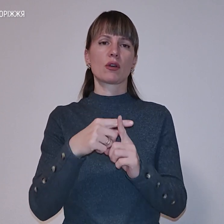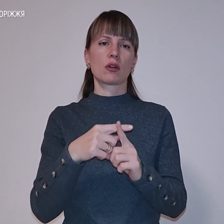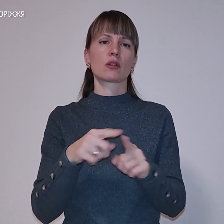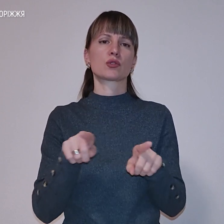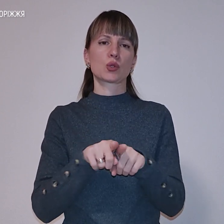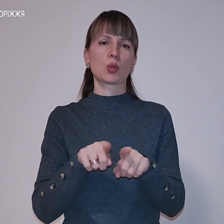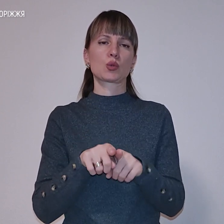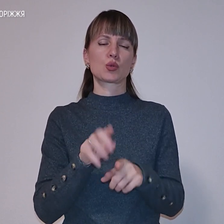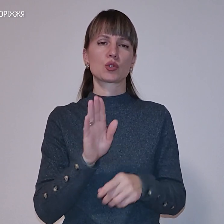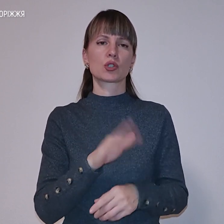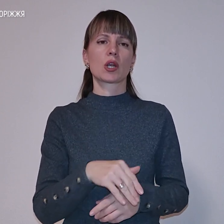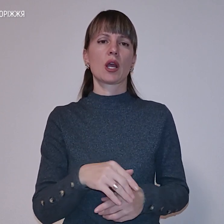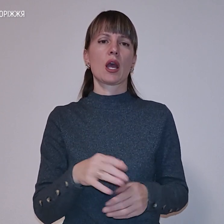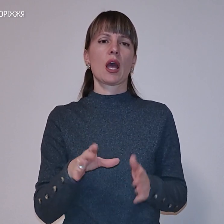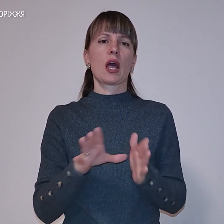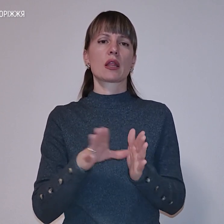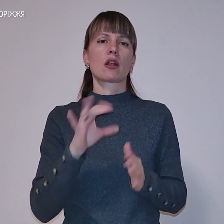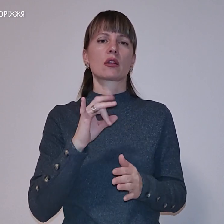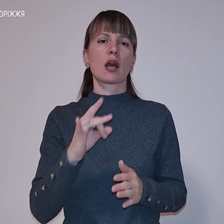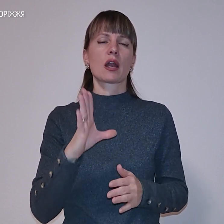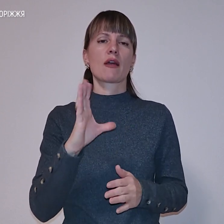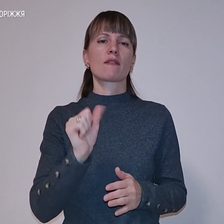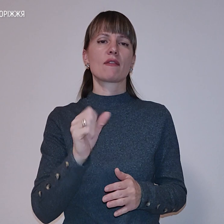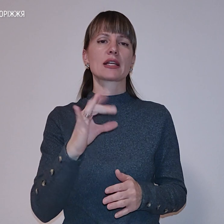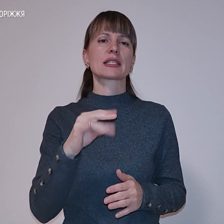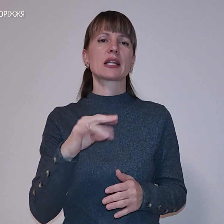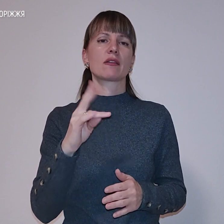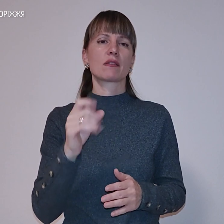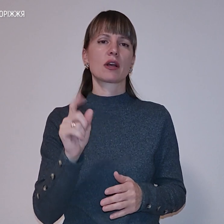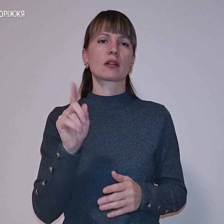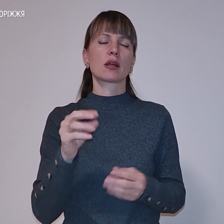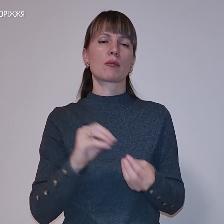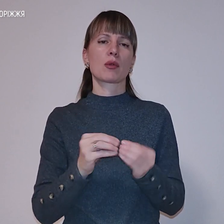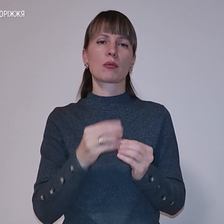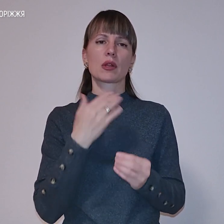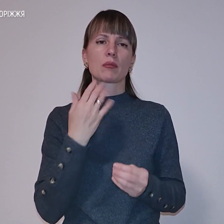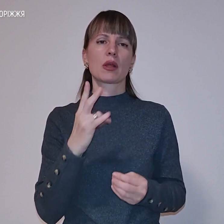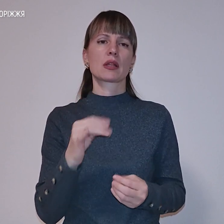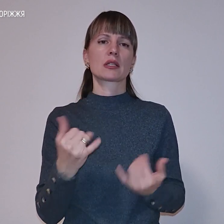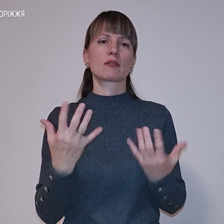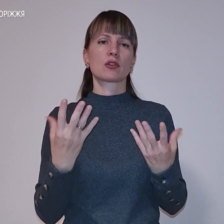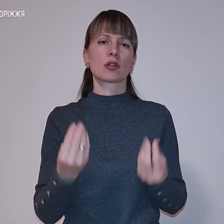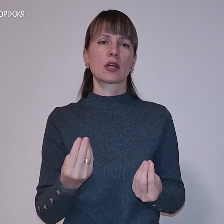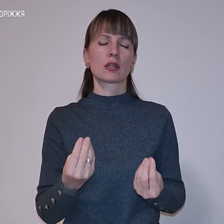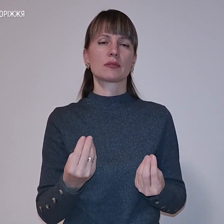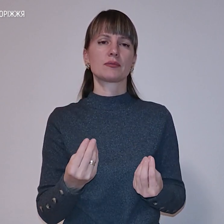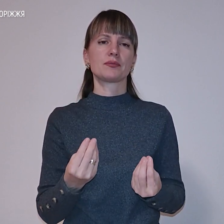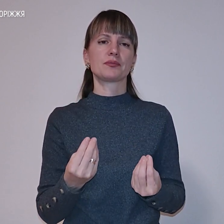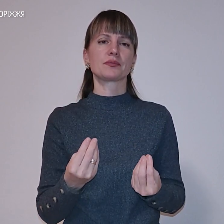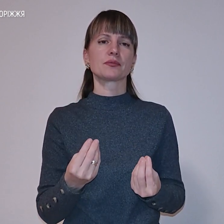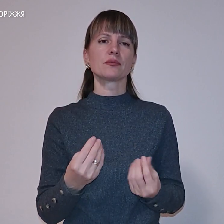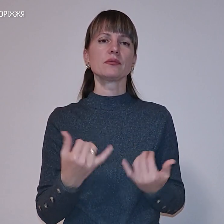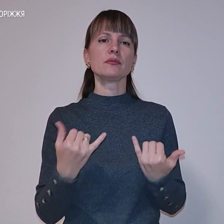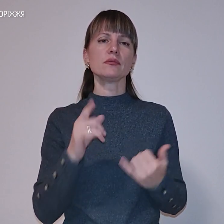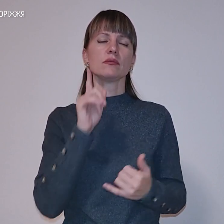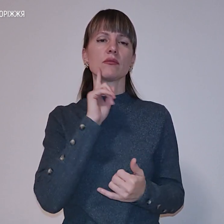Норгодар, Васильівка, більш-менш проблем не має на сьогоднішній день. Наразі поки Бердянський,